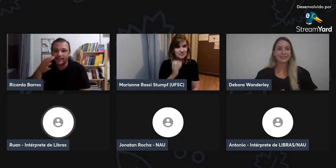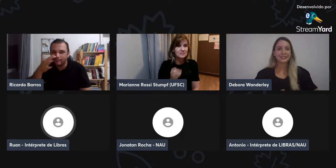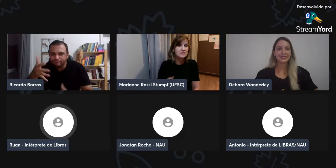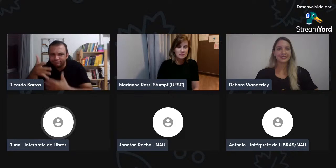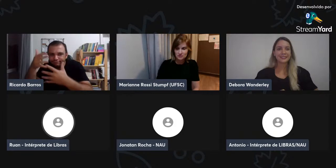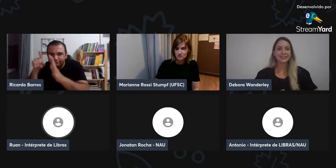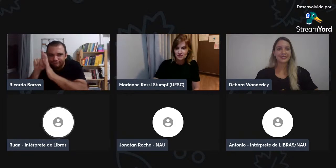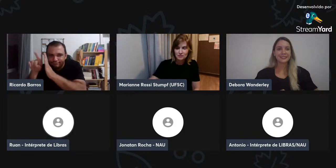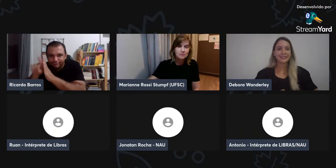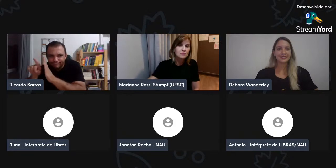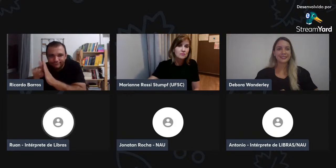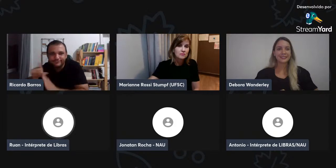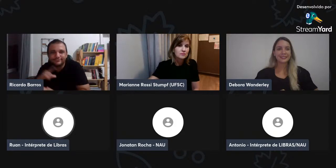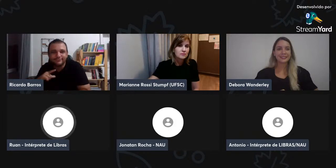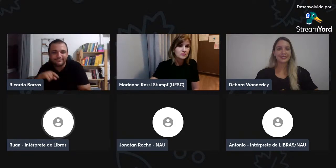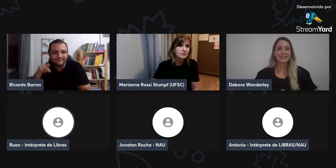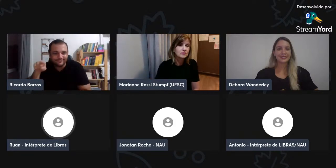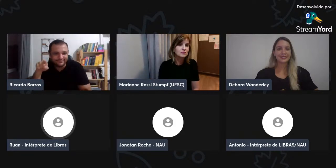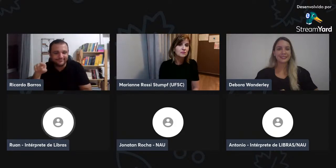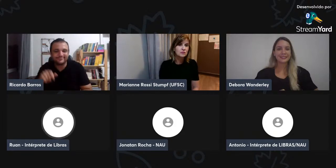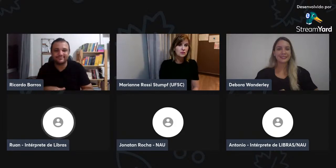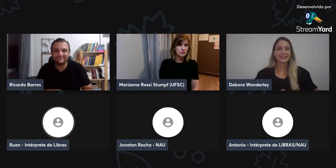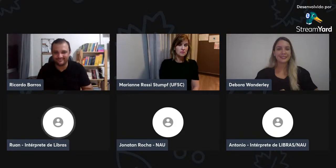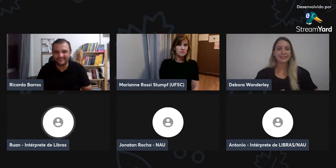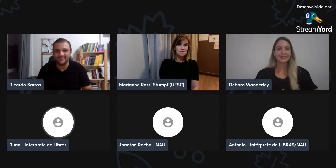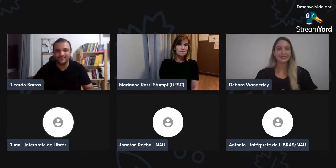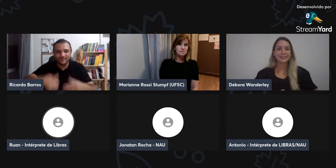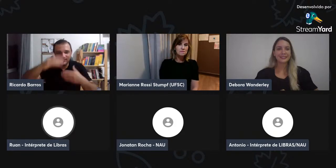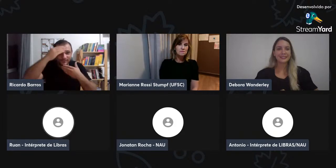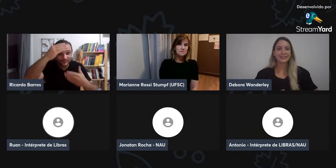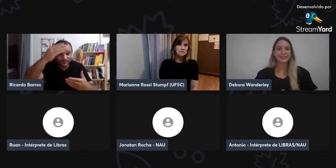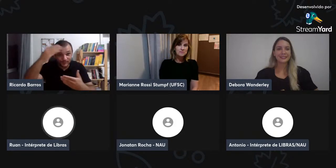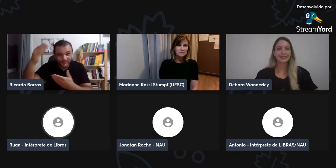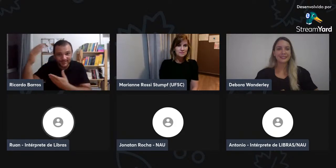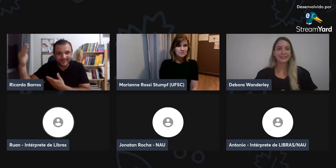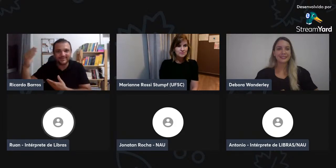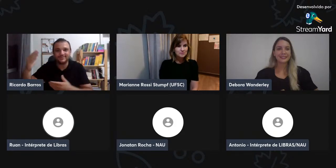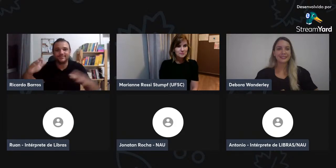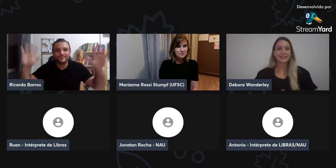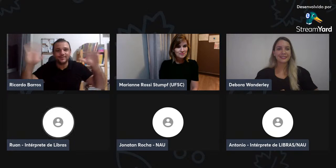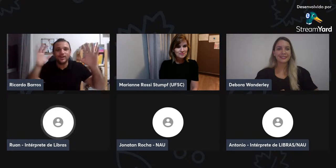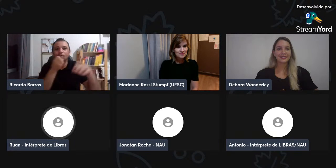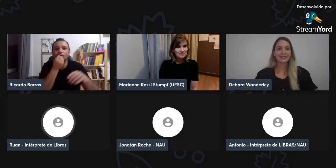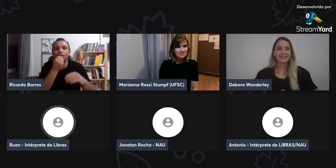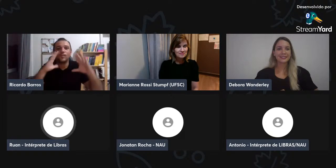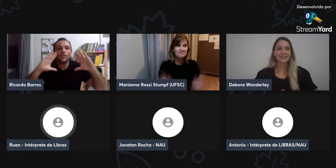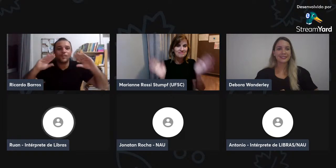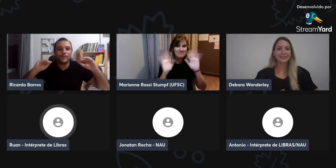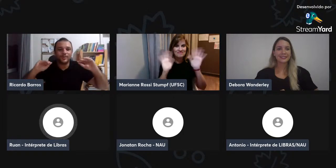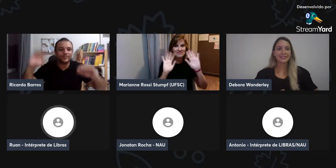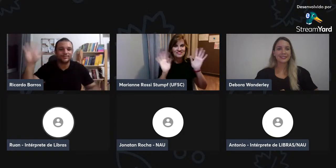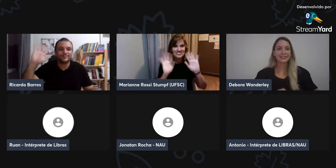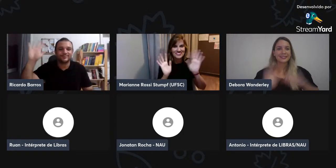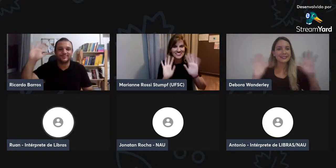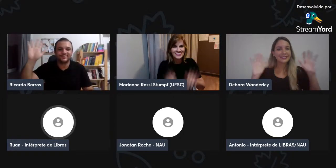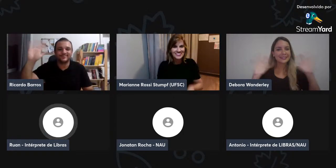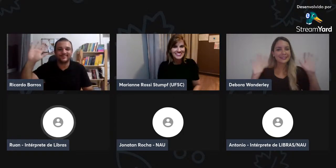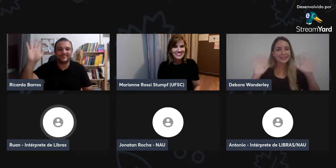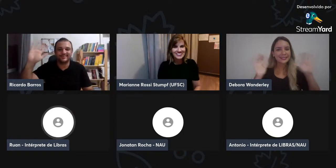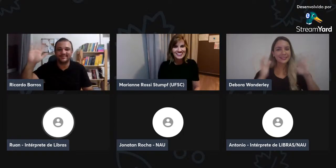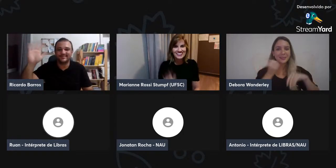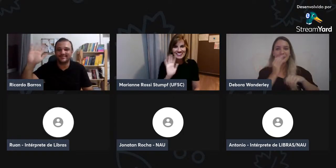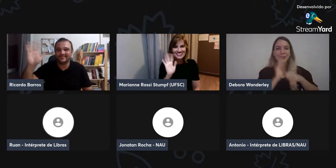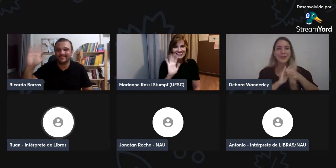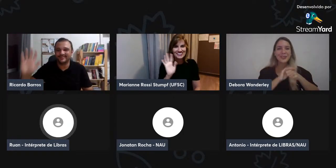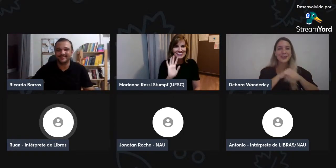E também a Linda, também estava assessorando, vendo ali as perguntas que vocês fizeram pelo YouTube. Então, muito obrigado, e boa